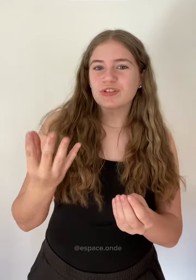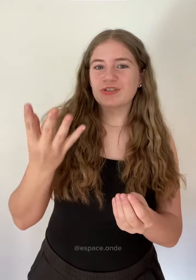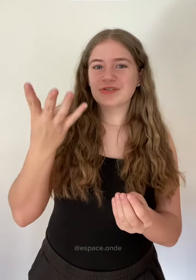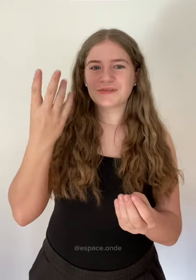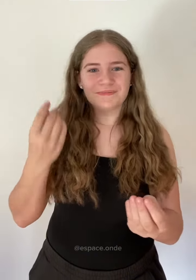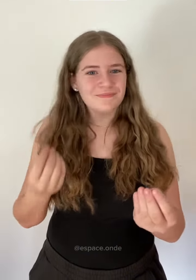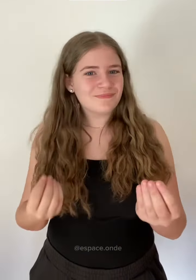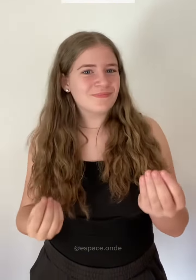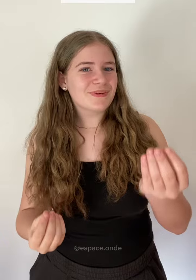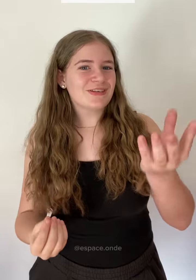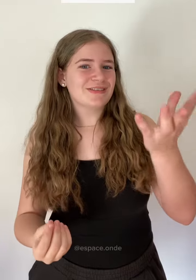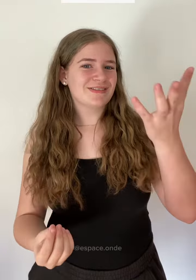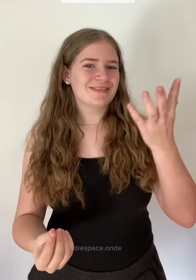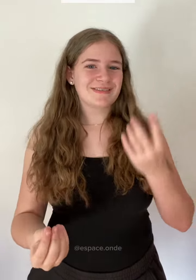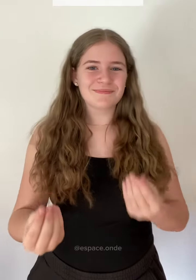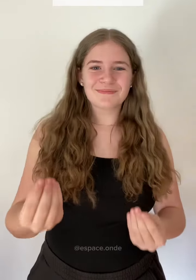pousser, pousser, pousser.